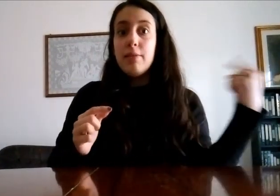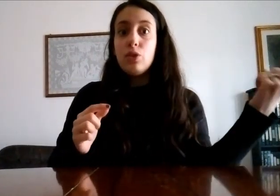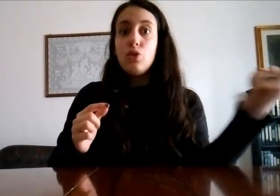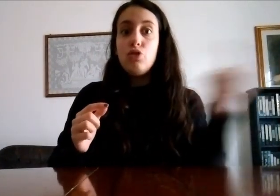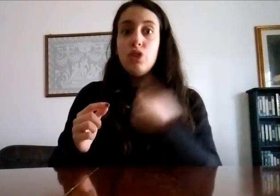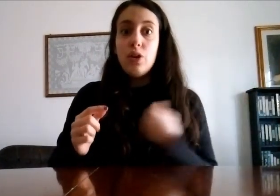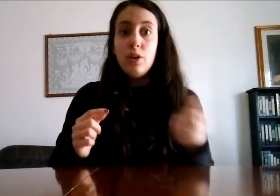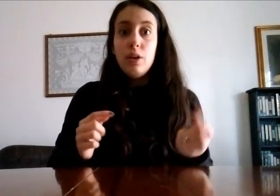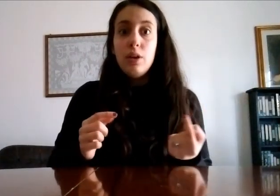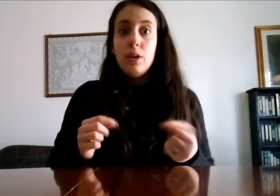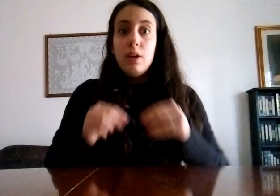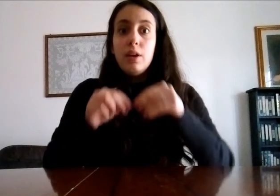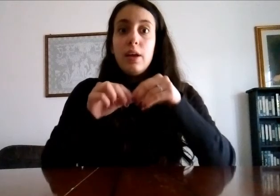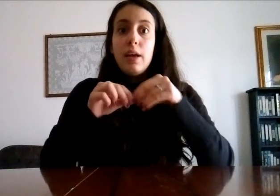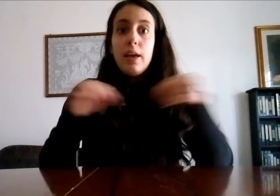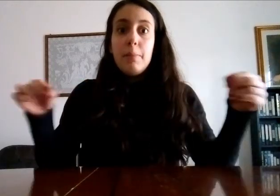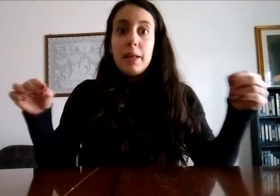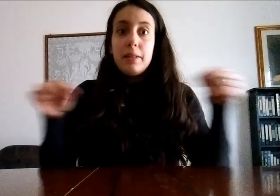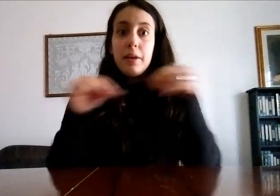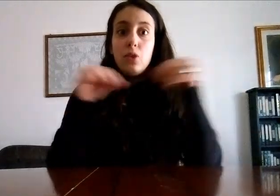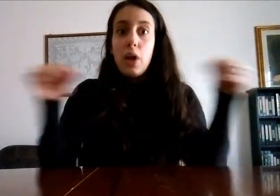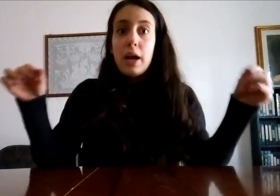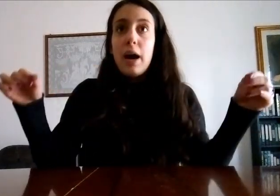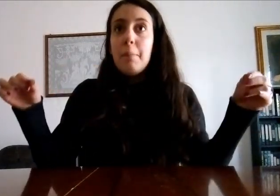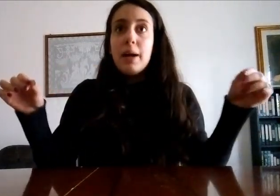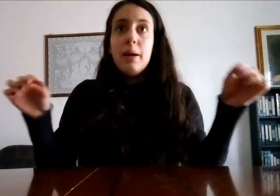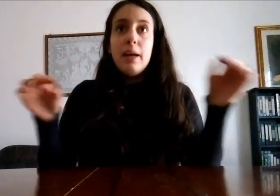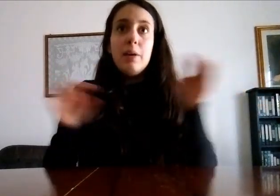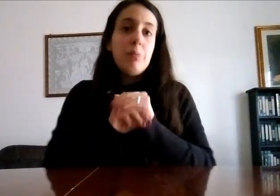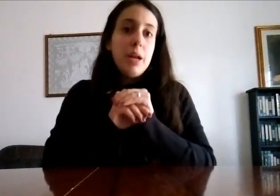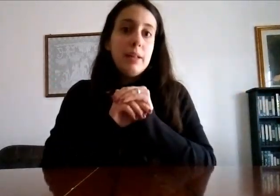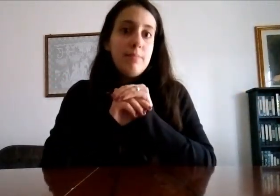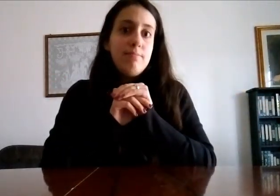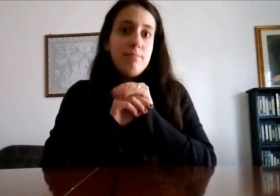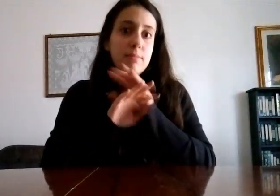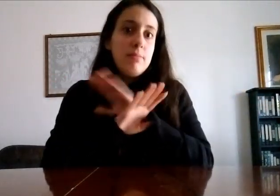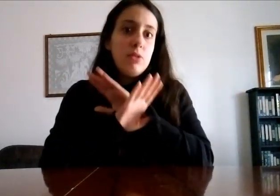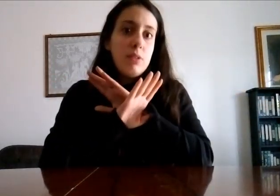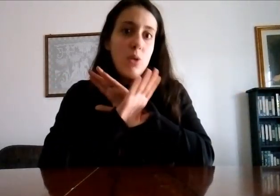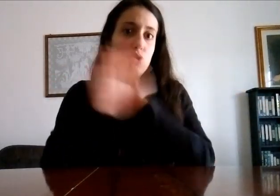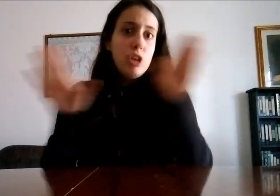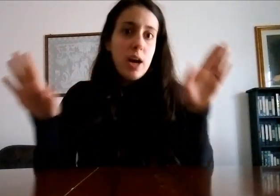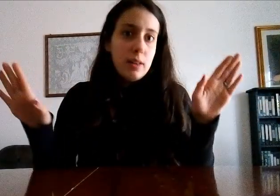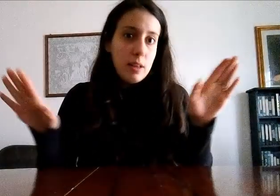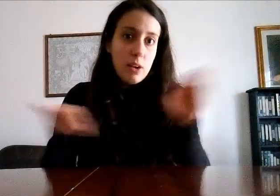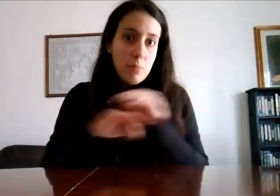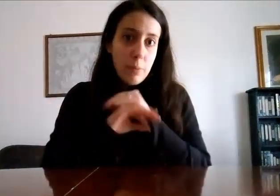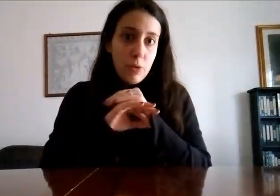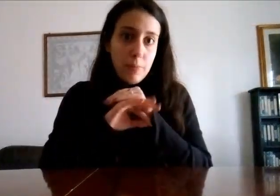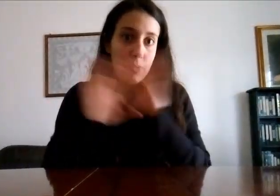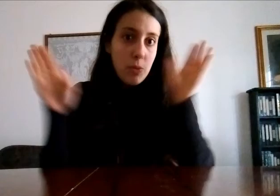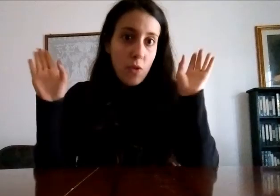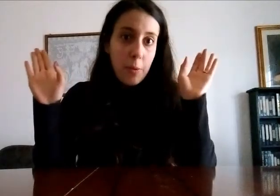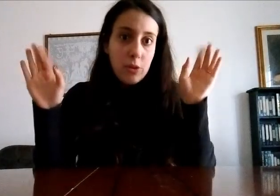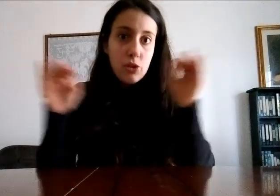fatto il giro e mi ha stretto la gamba che male allucinante proprio non ve lo posso